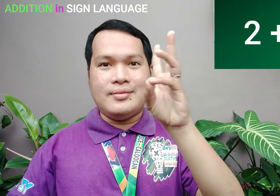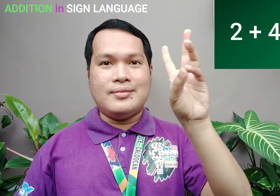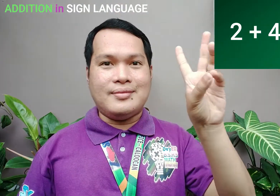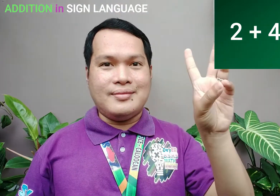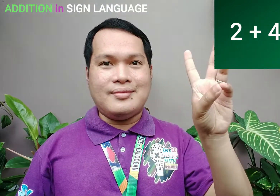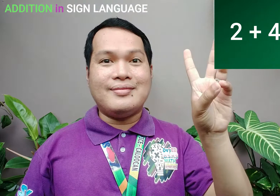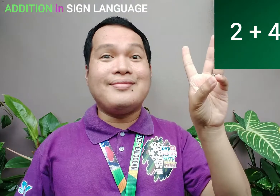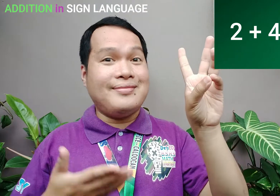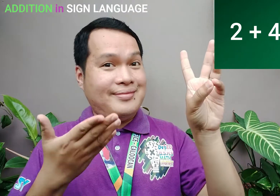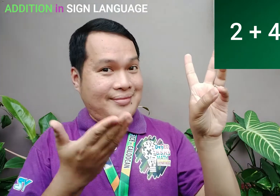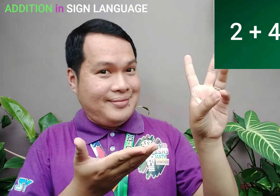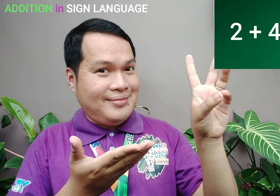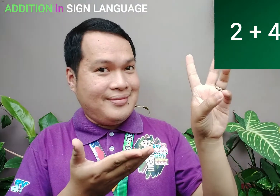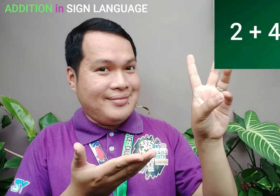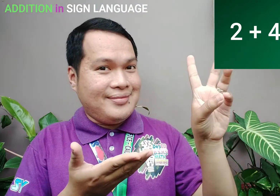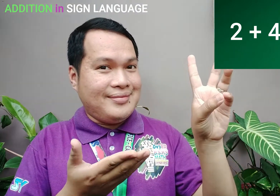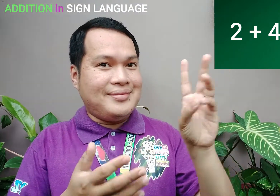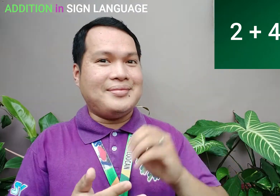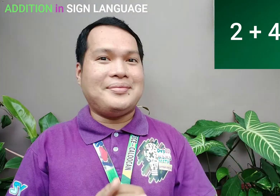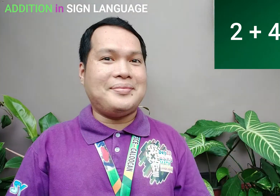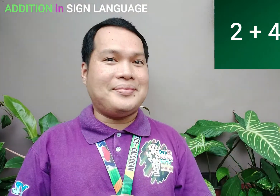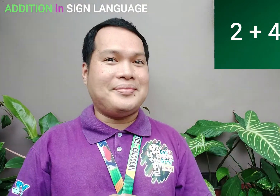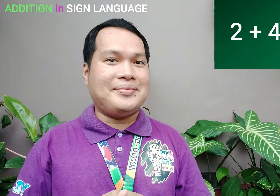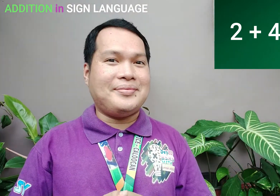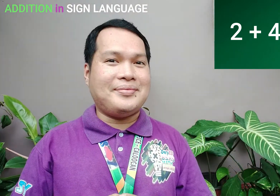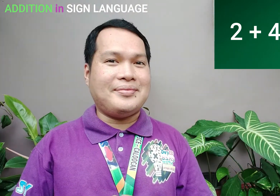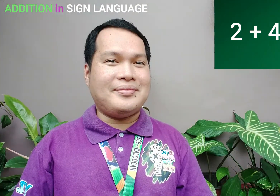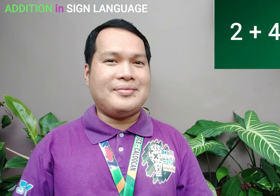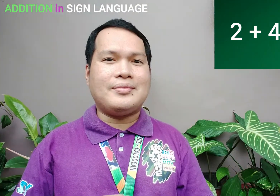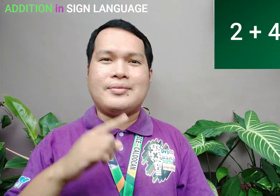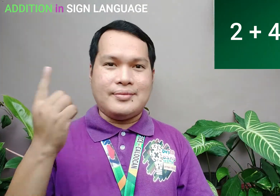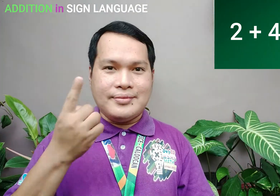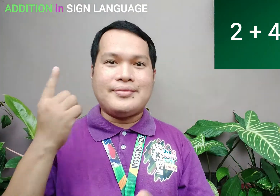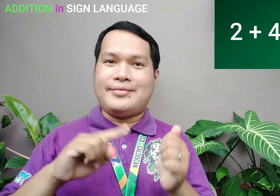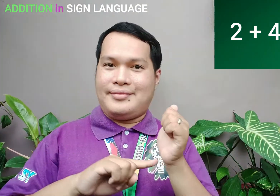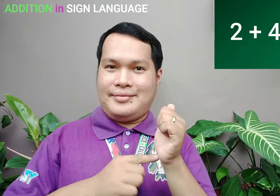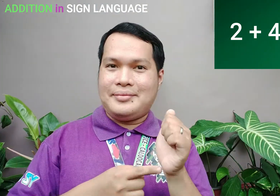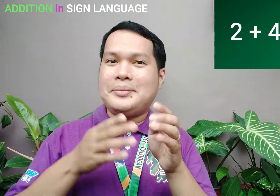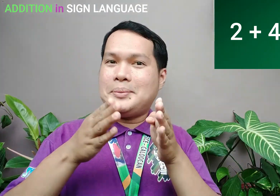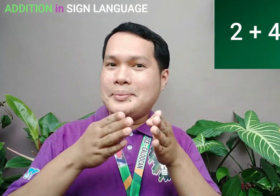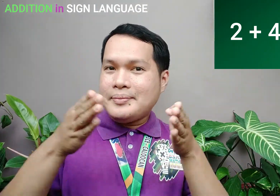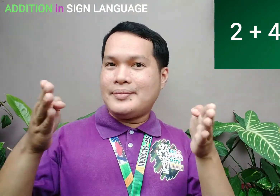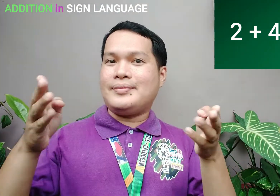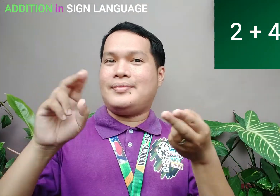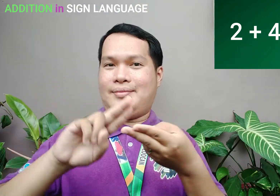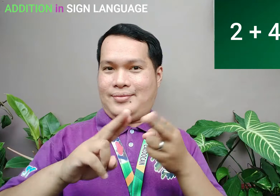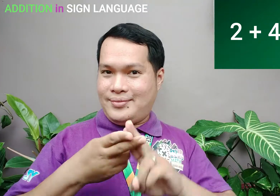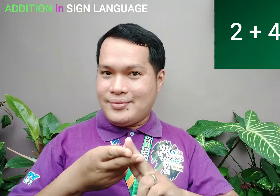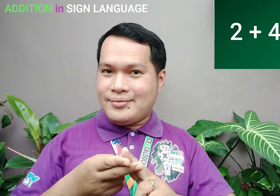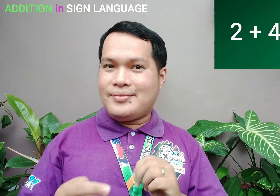and 6 6 6 Always start with a bigger number